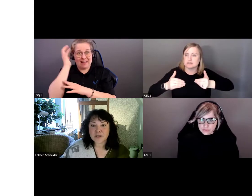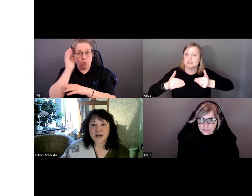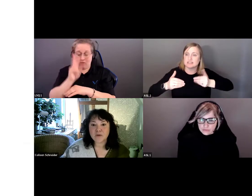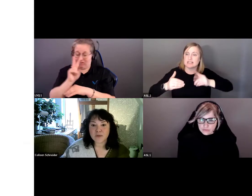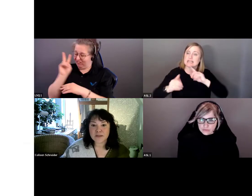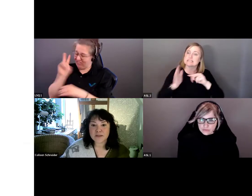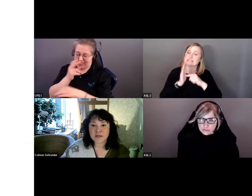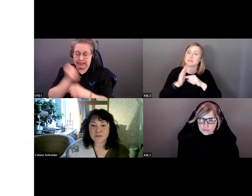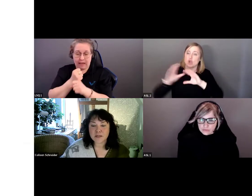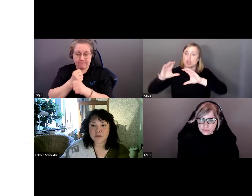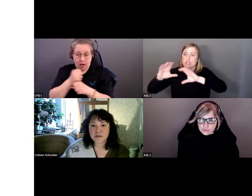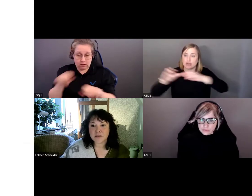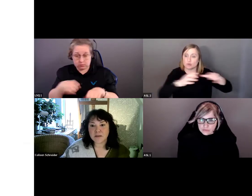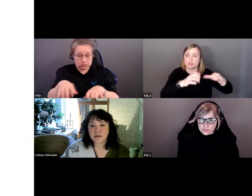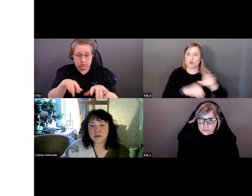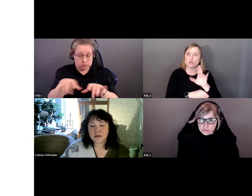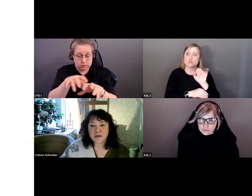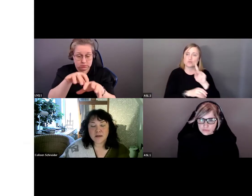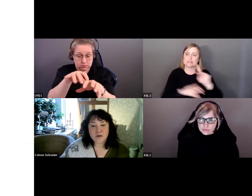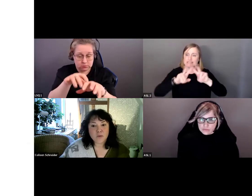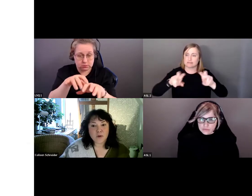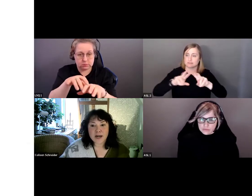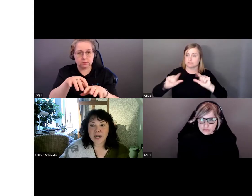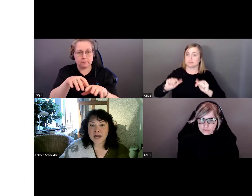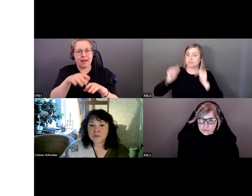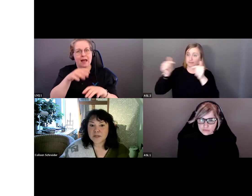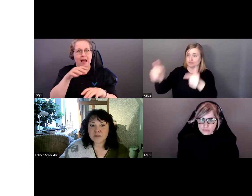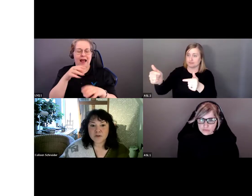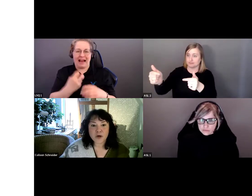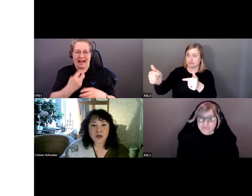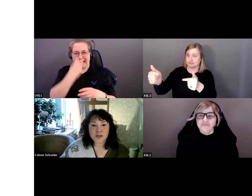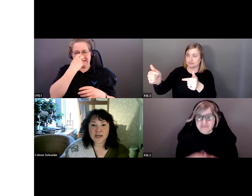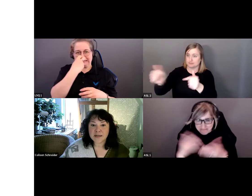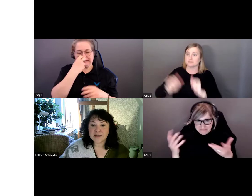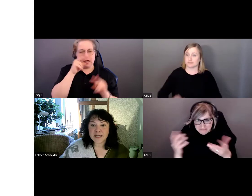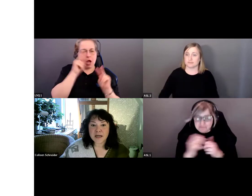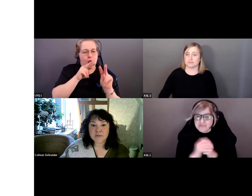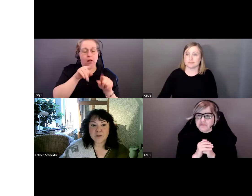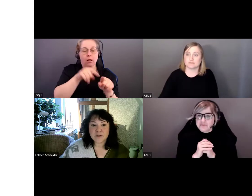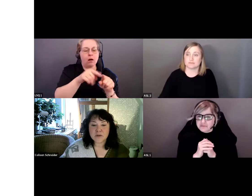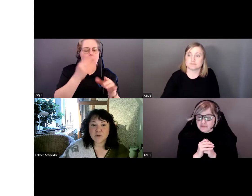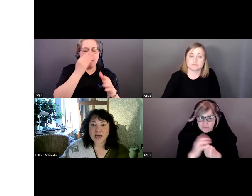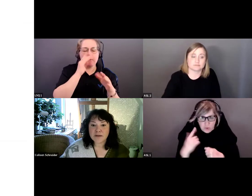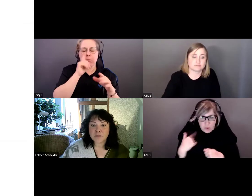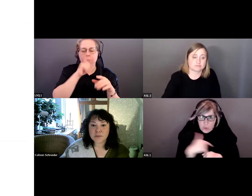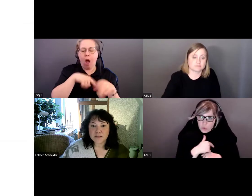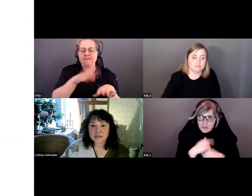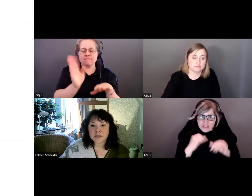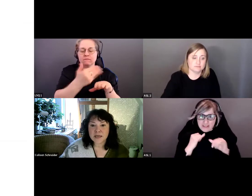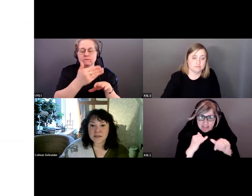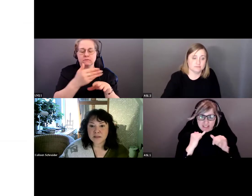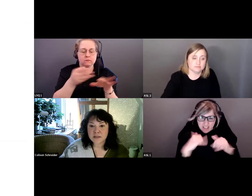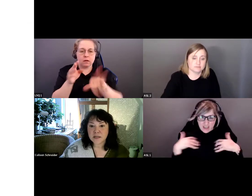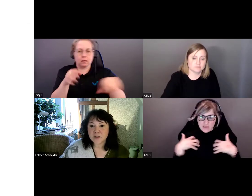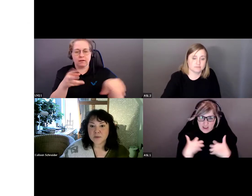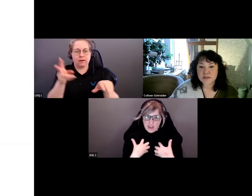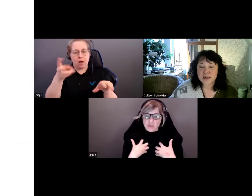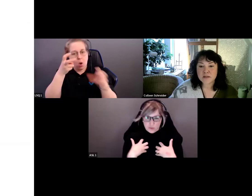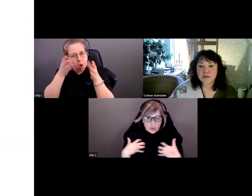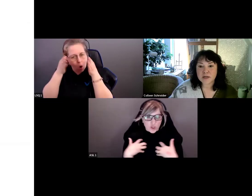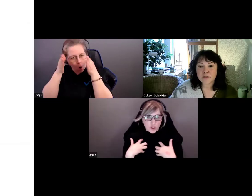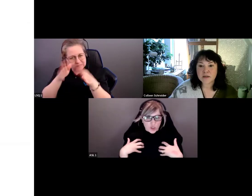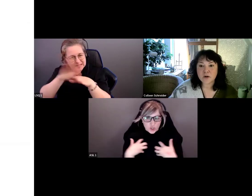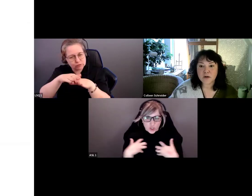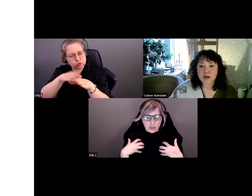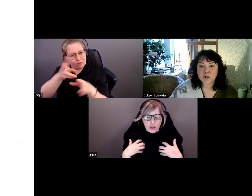en catégorisant des risques. Nous sommes des animaux et comme les animaux, nous